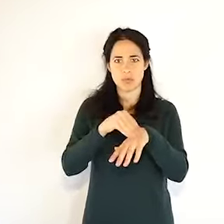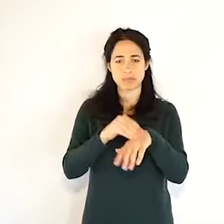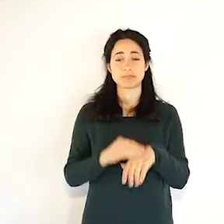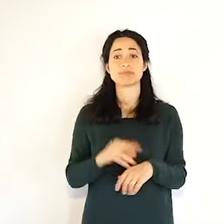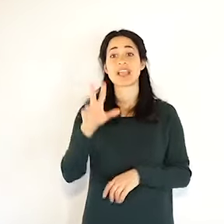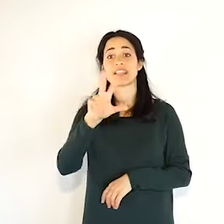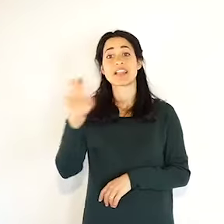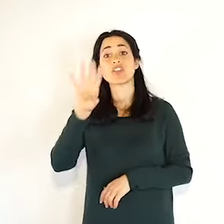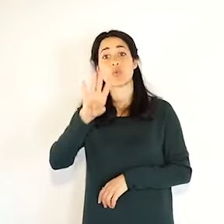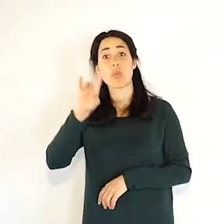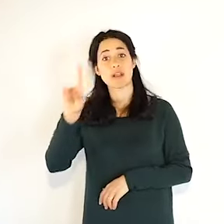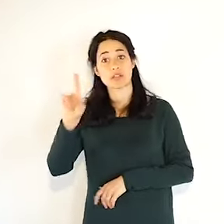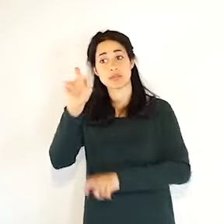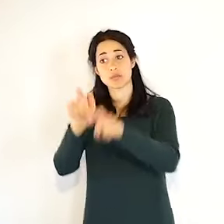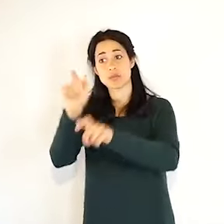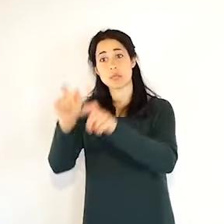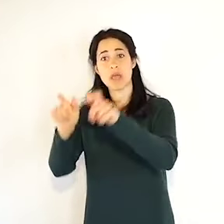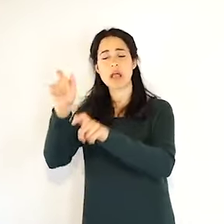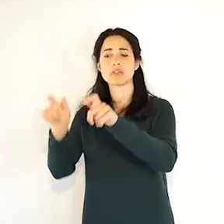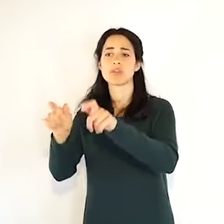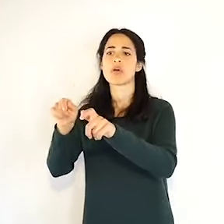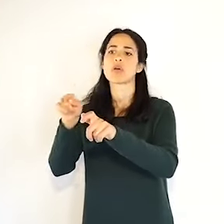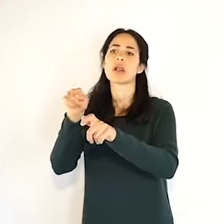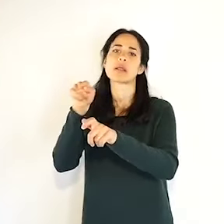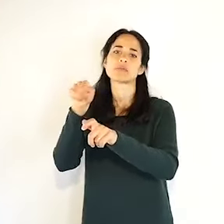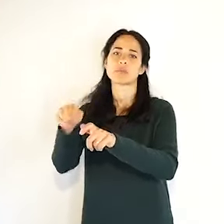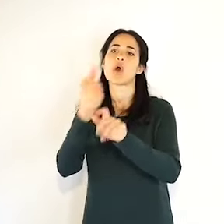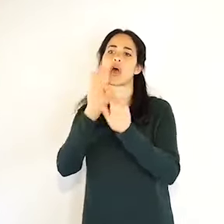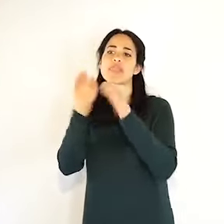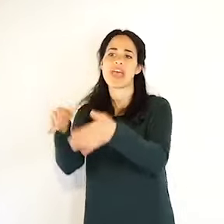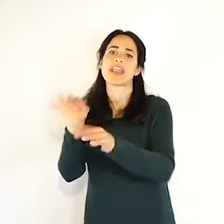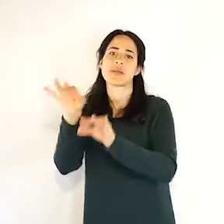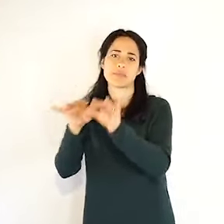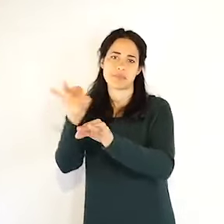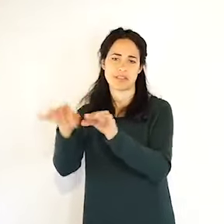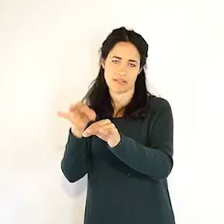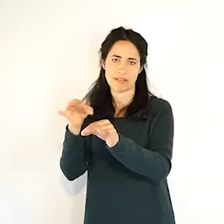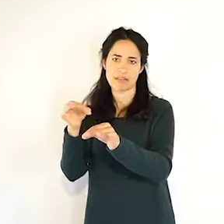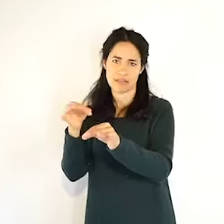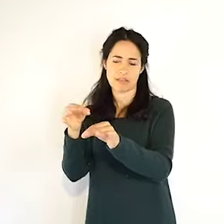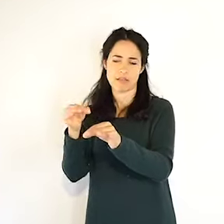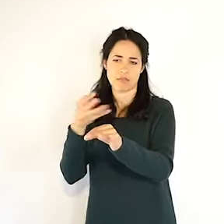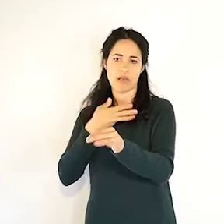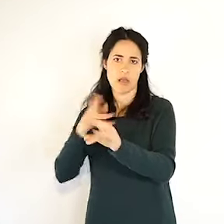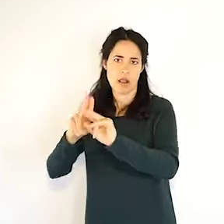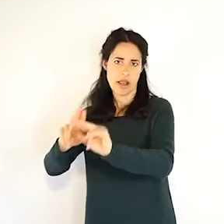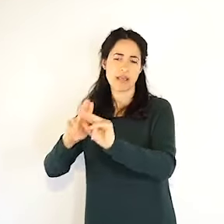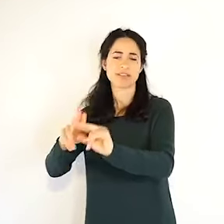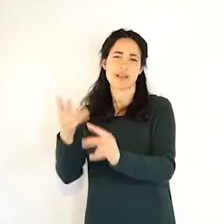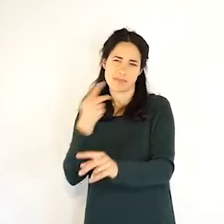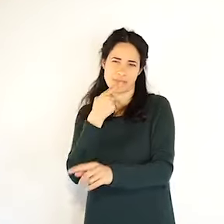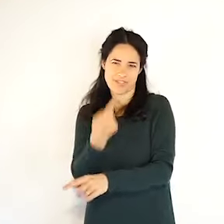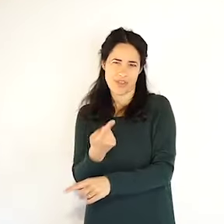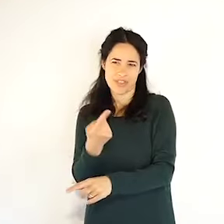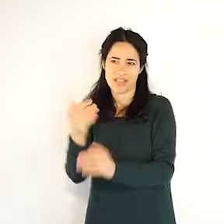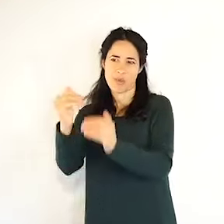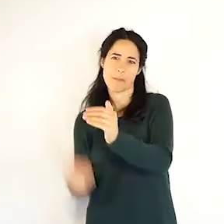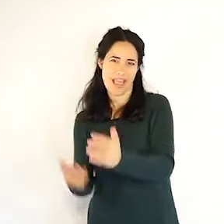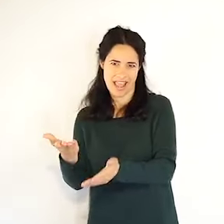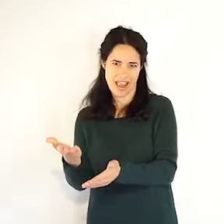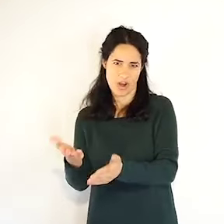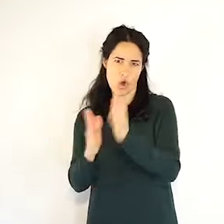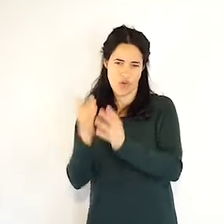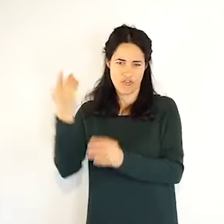ricoverati, vi li ho detti, nei reparti normali. Le guarigioni